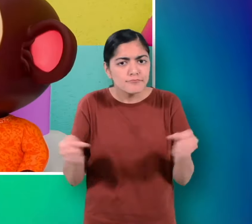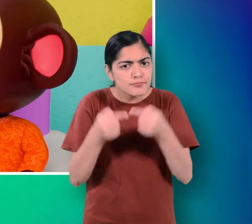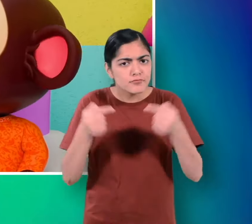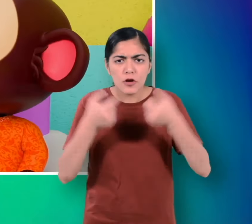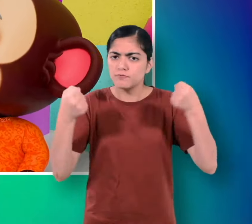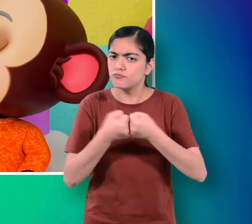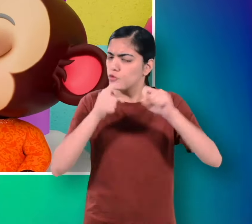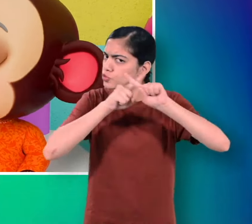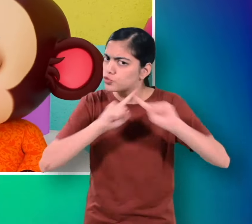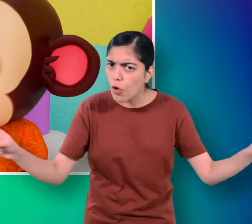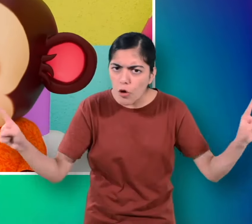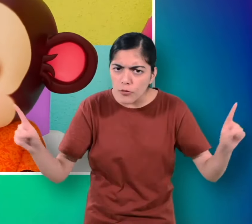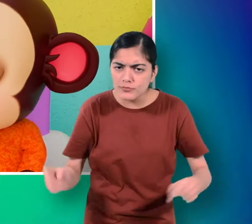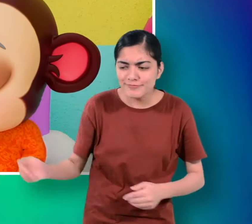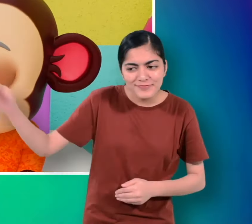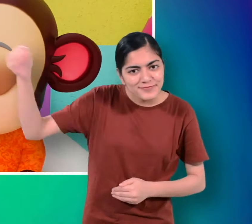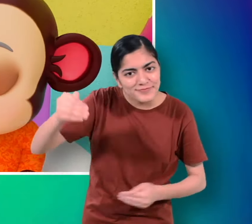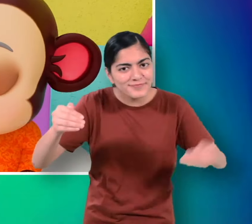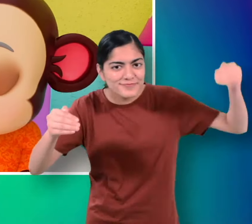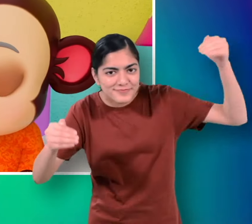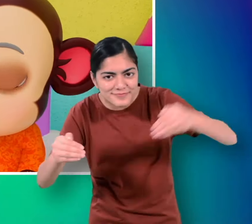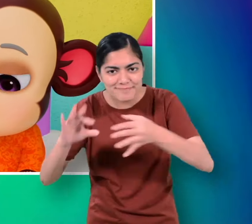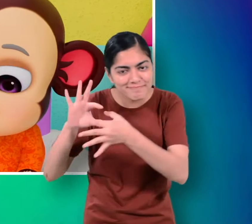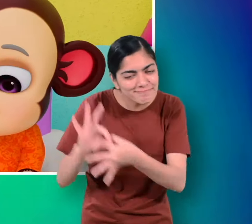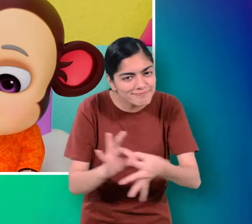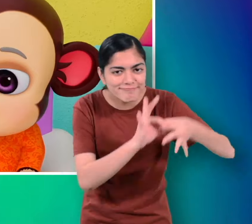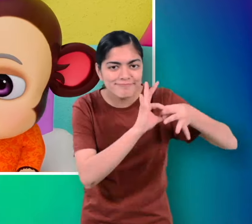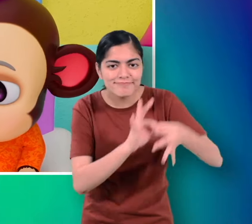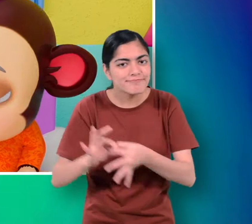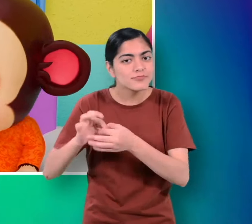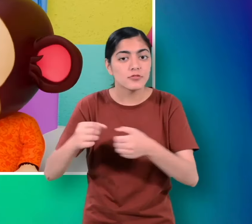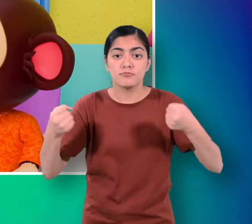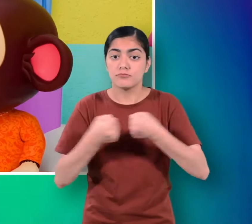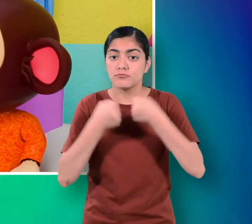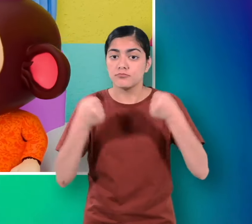कभी न लड़ना न जगड़ना आपस मी तुम मिलकर रहना